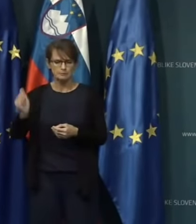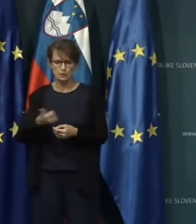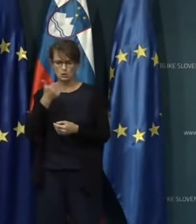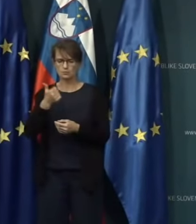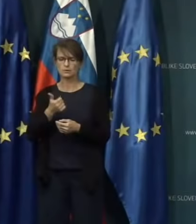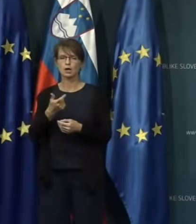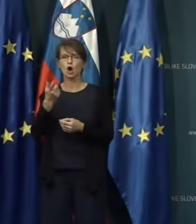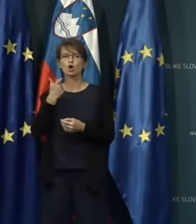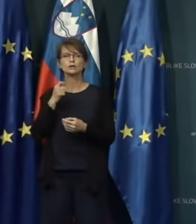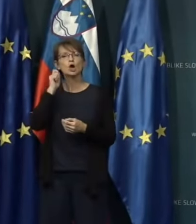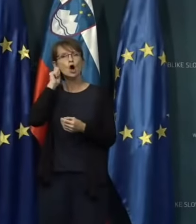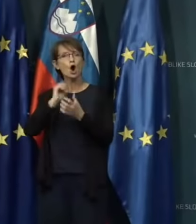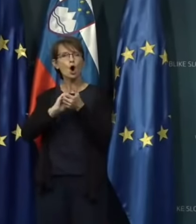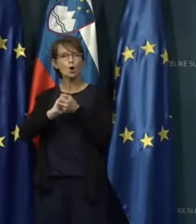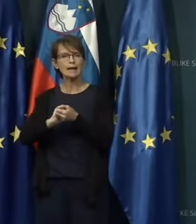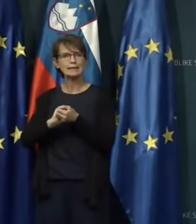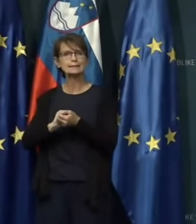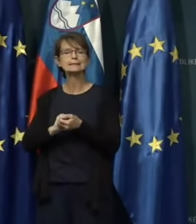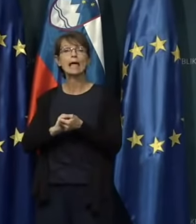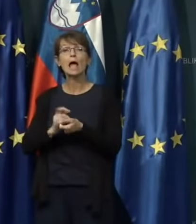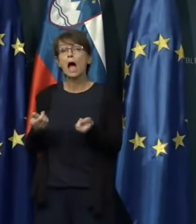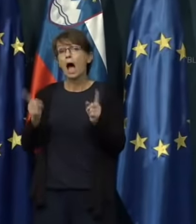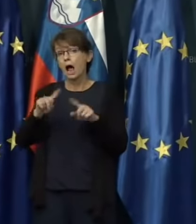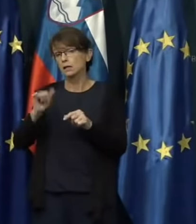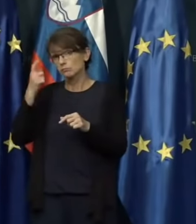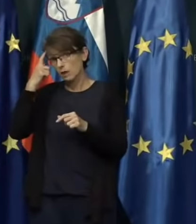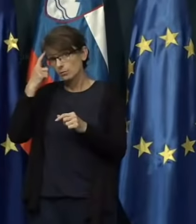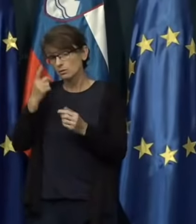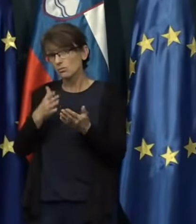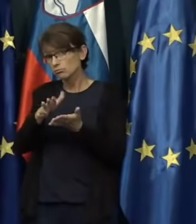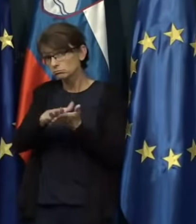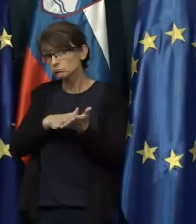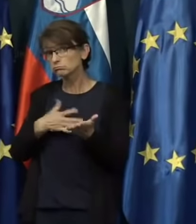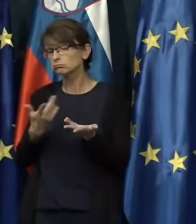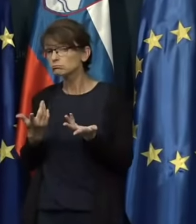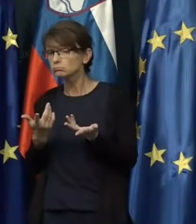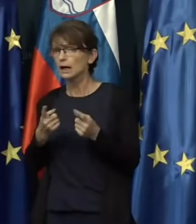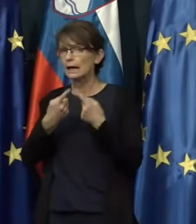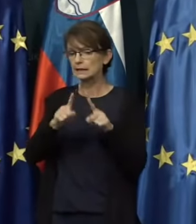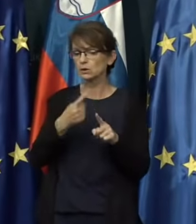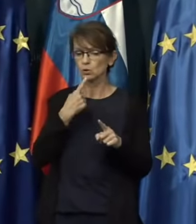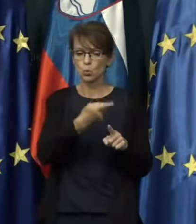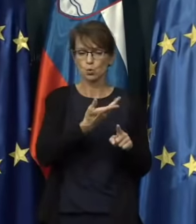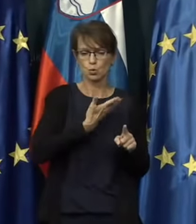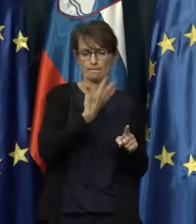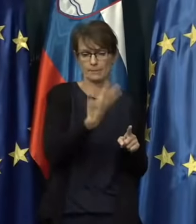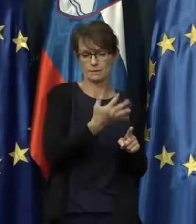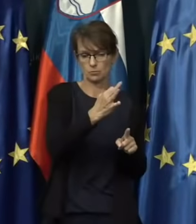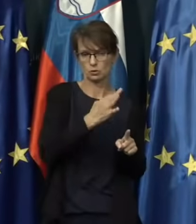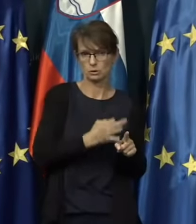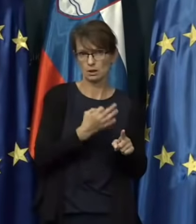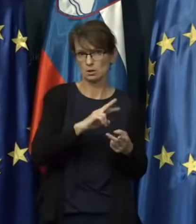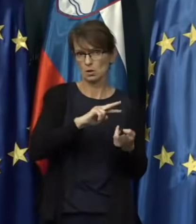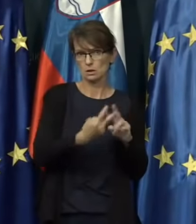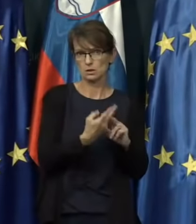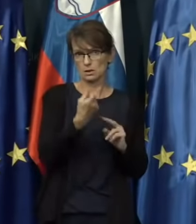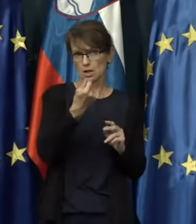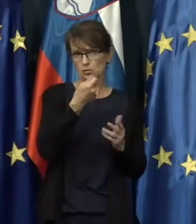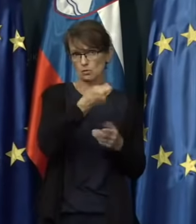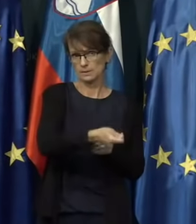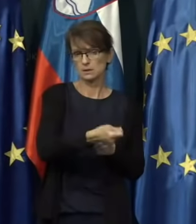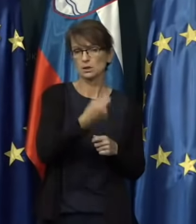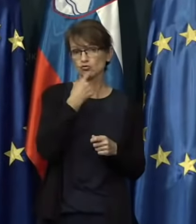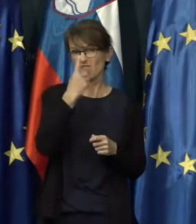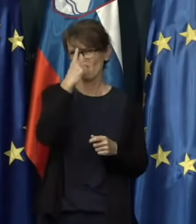vprašanje od kolegice. A bi bilo smiselno povesti razliko med tem, kdo dobi 50 procentno nadamestilo? Če je